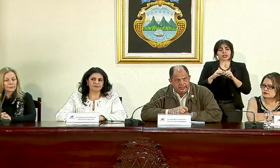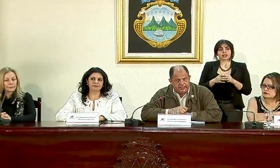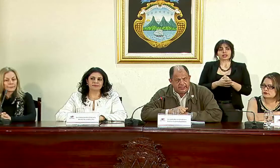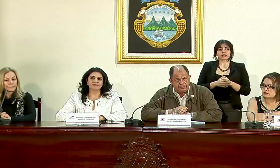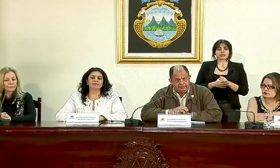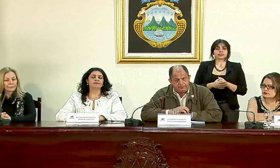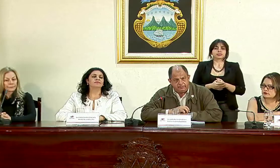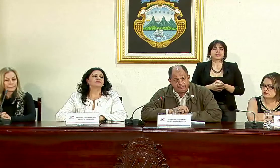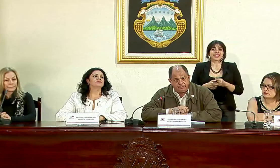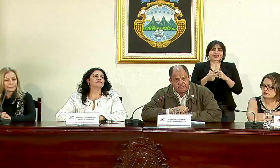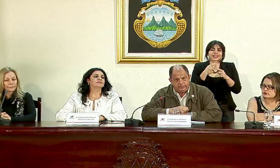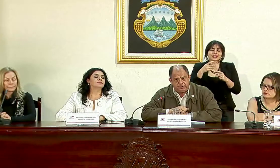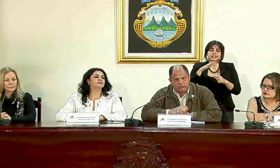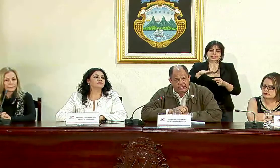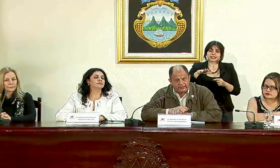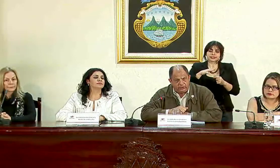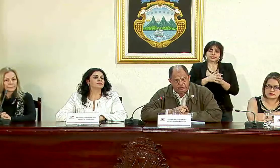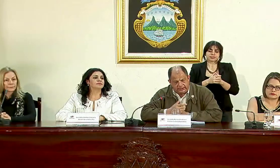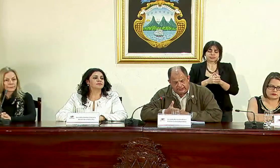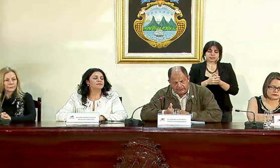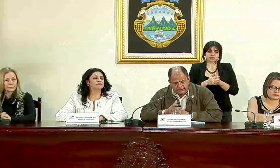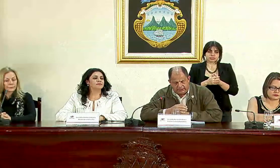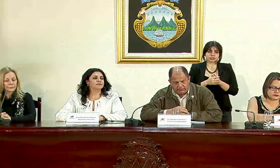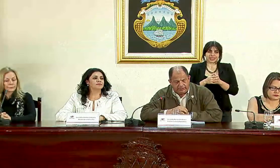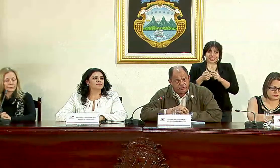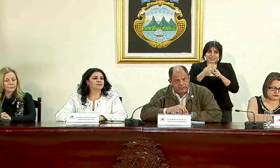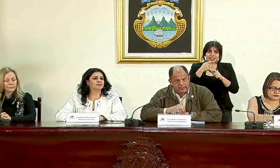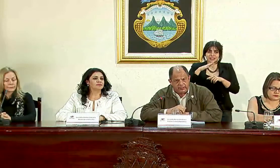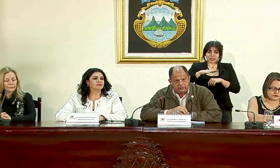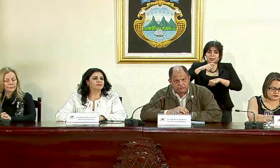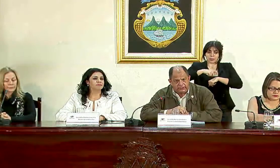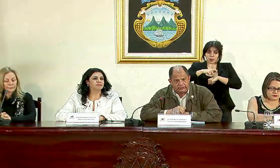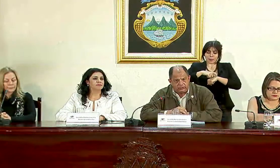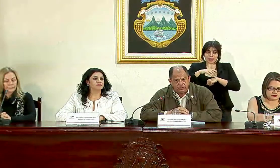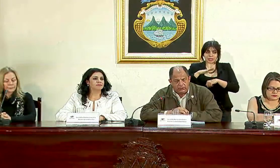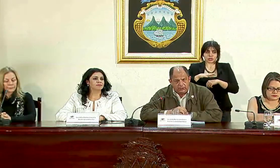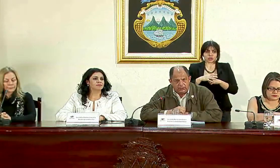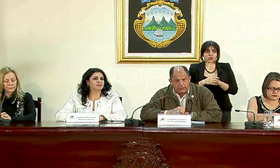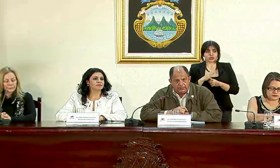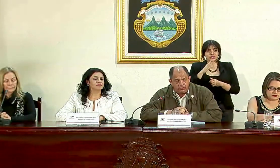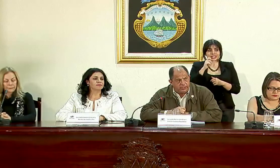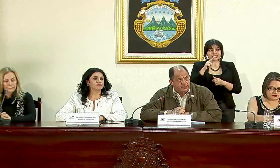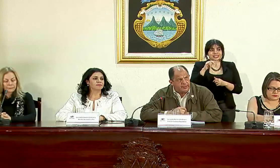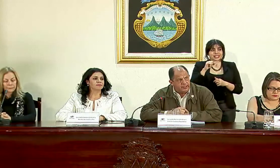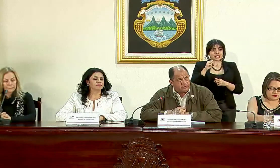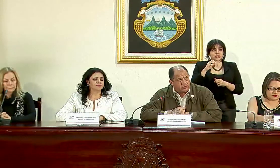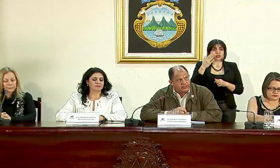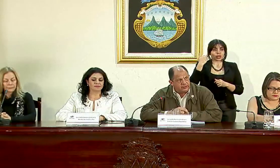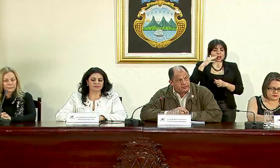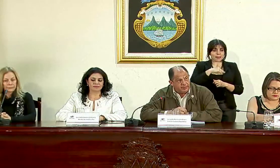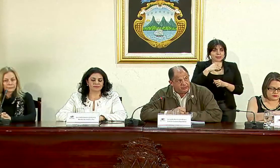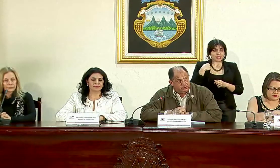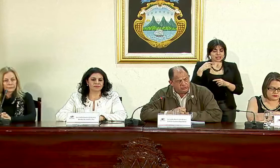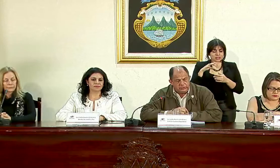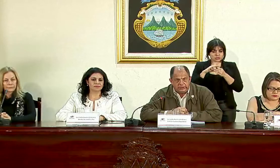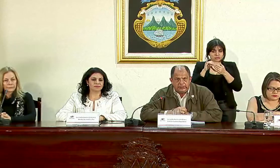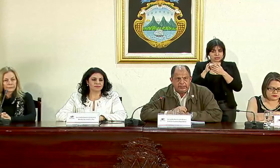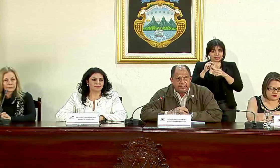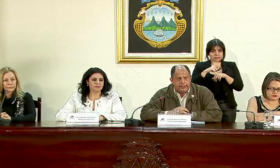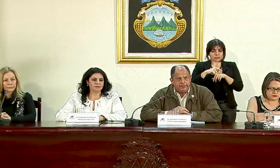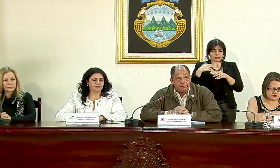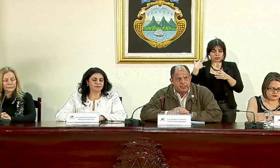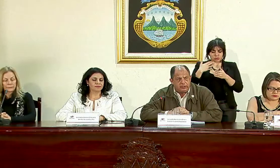la titulación desde el momento en que don Celso Gamboa era ministro a ese respecto